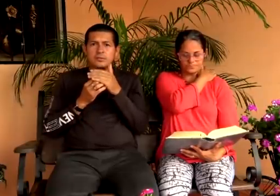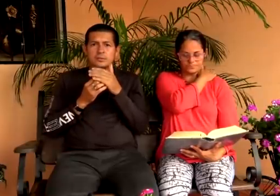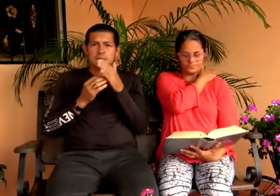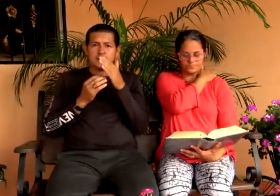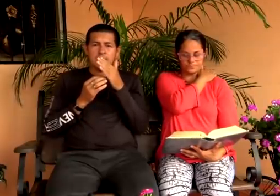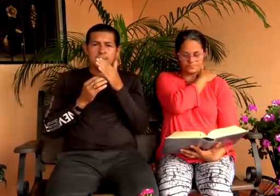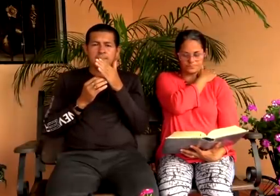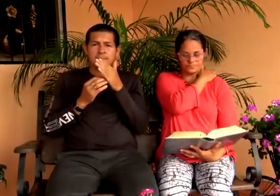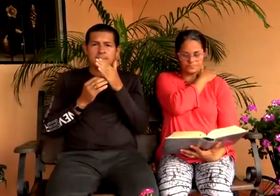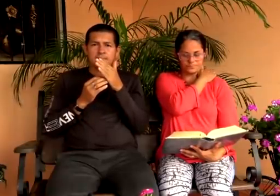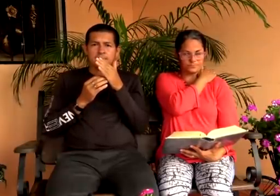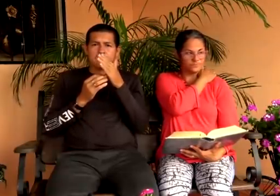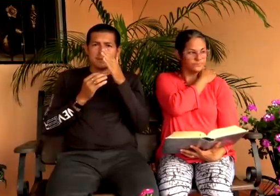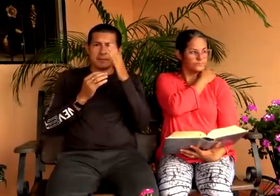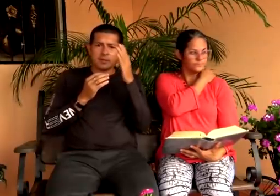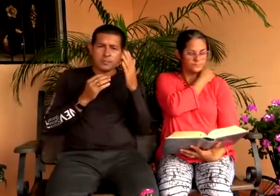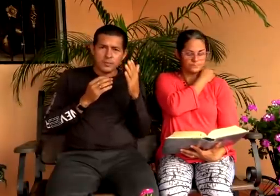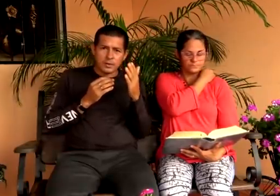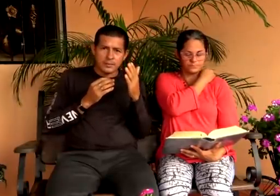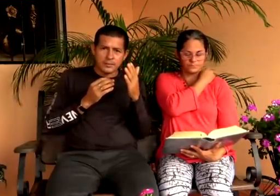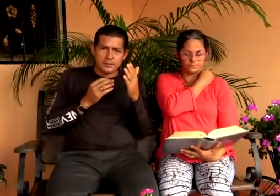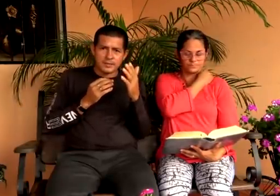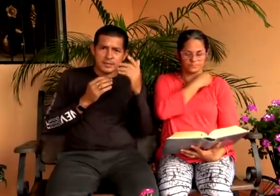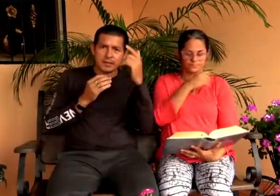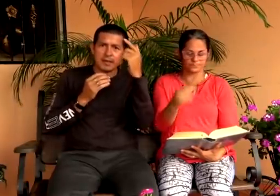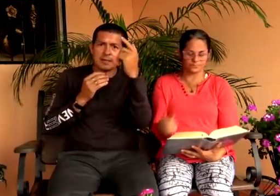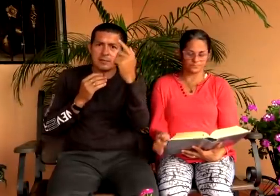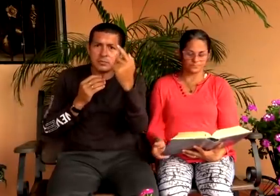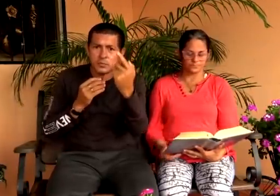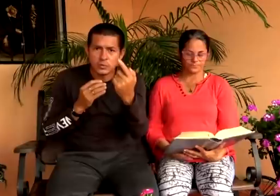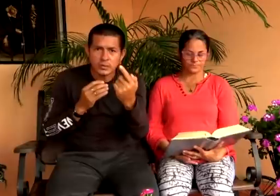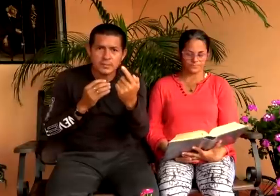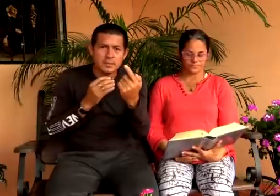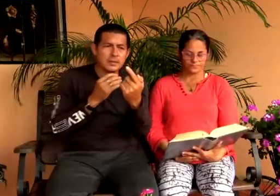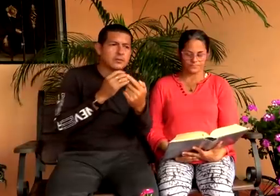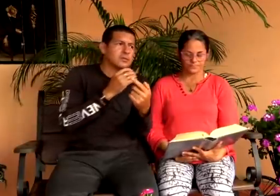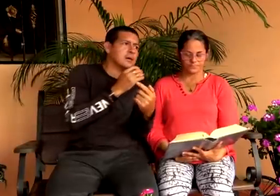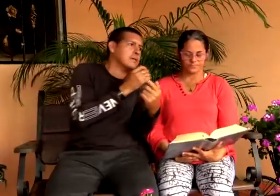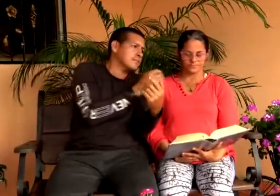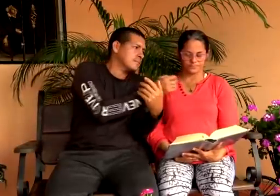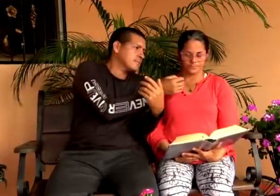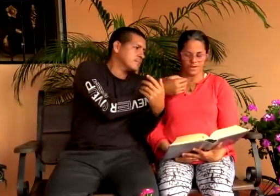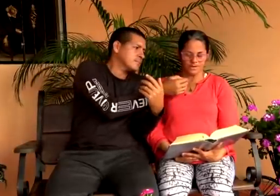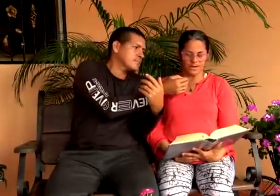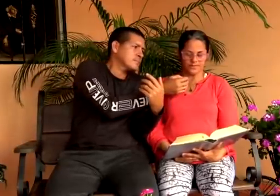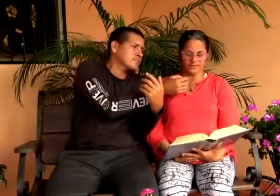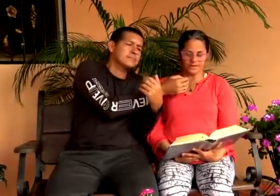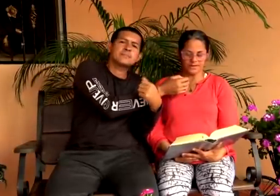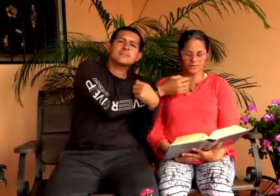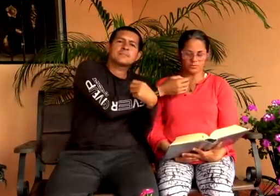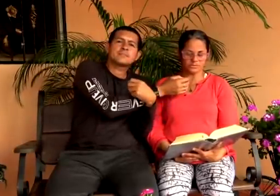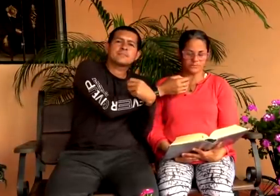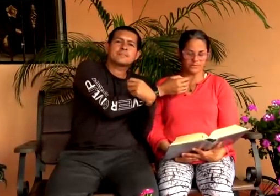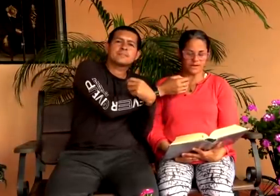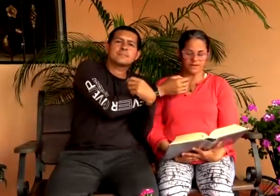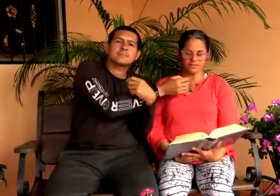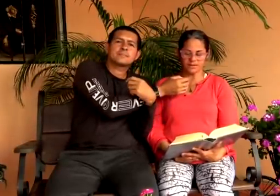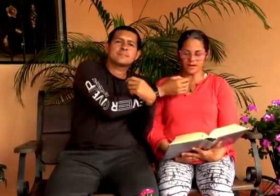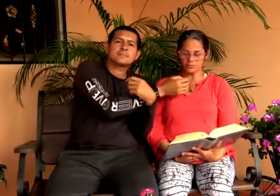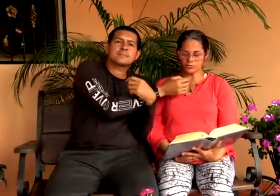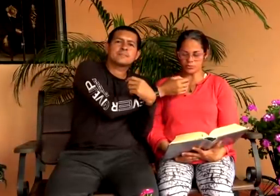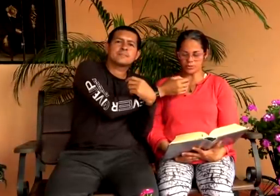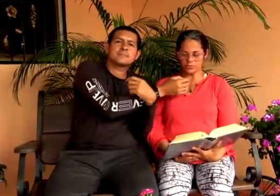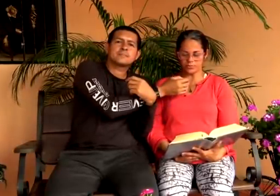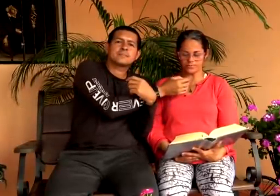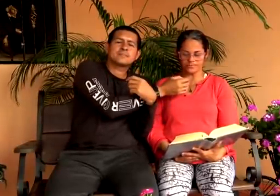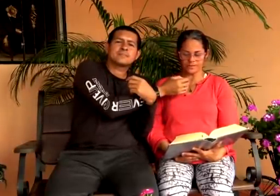eso se cumplió la profecía de que es uno repítelo rosa la virgen concebirá y